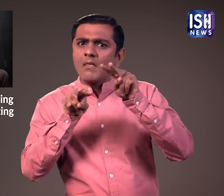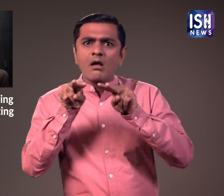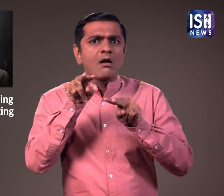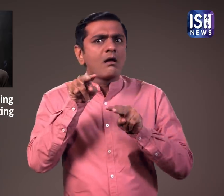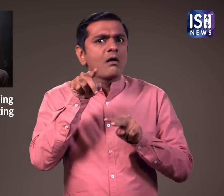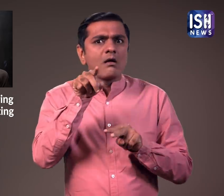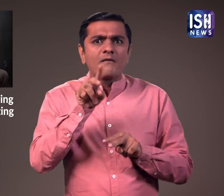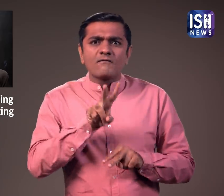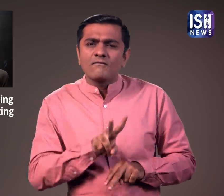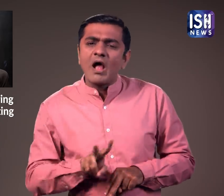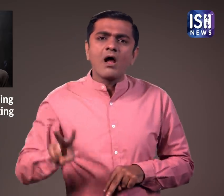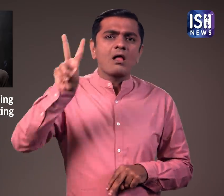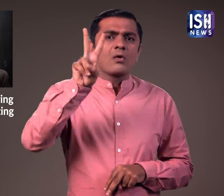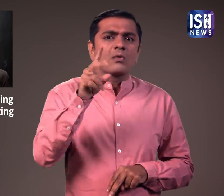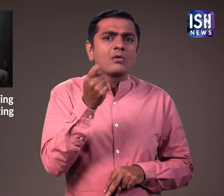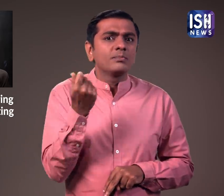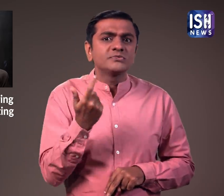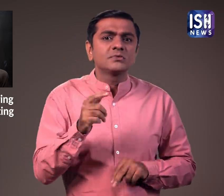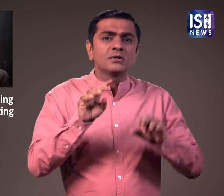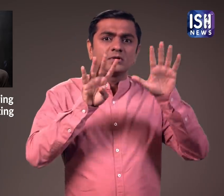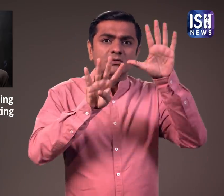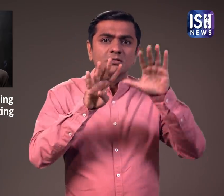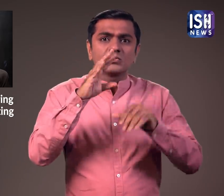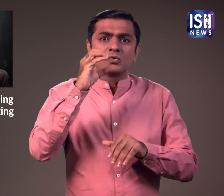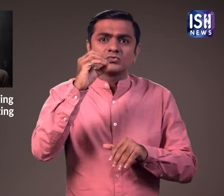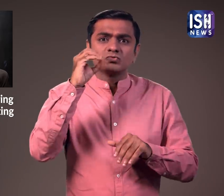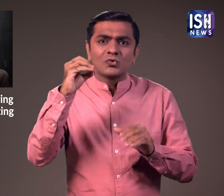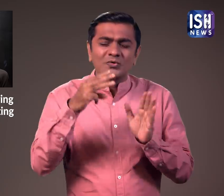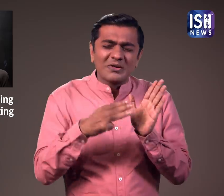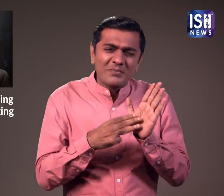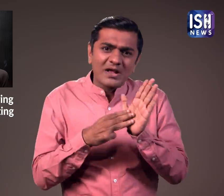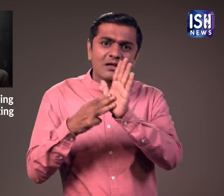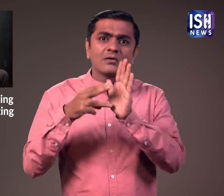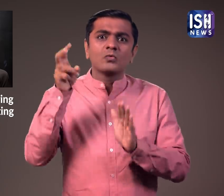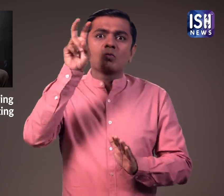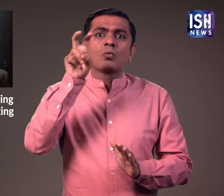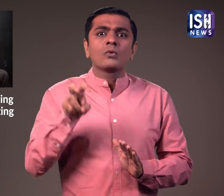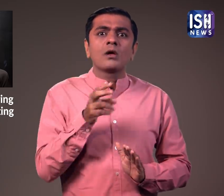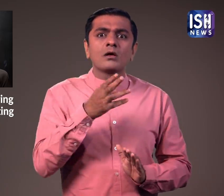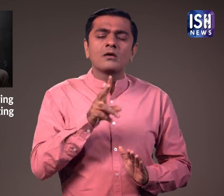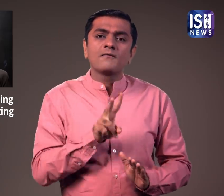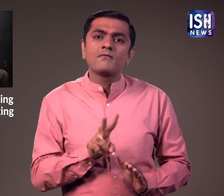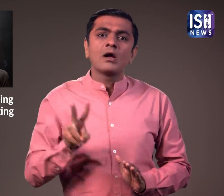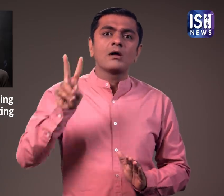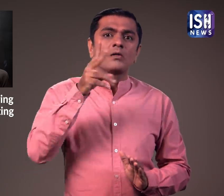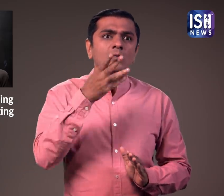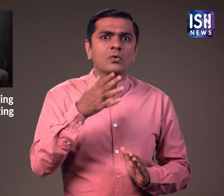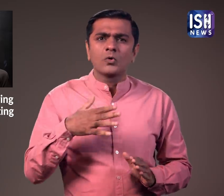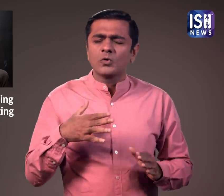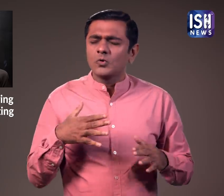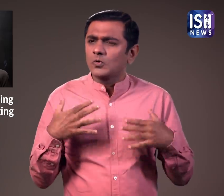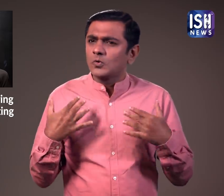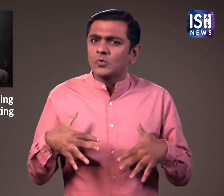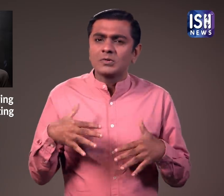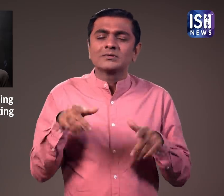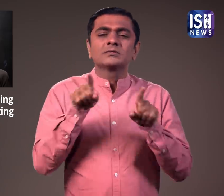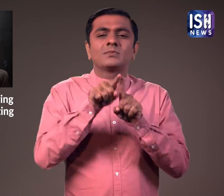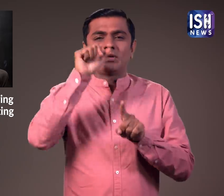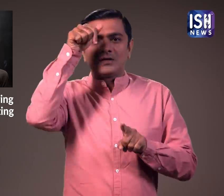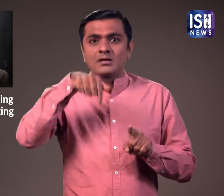मिलियन डॉलर है। जिस